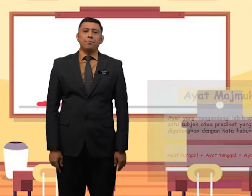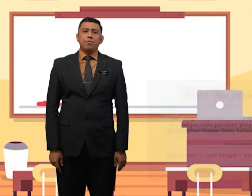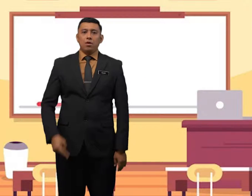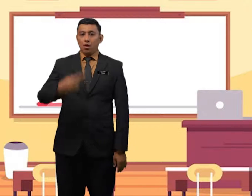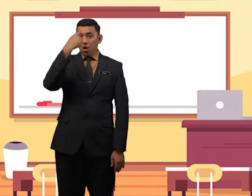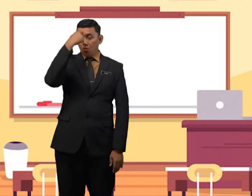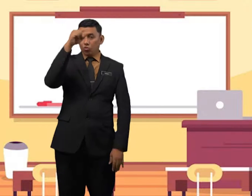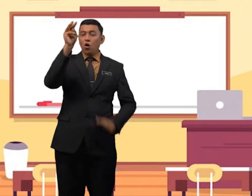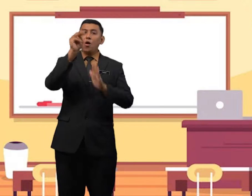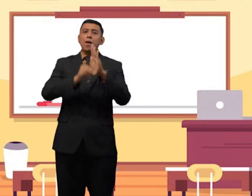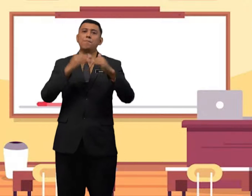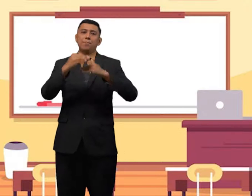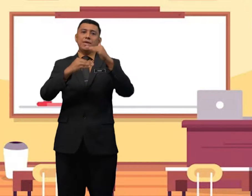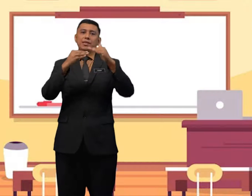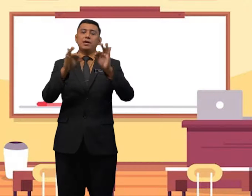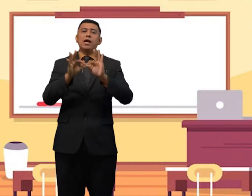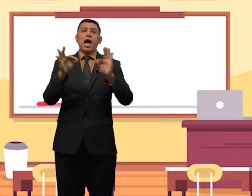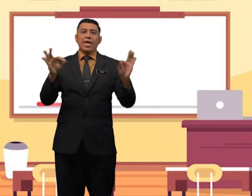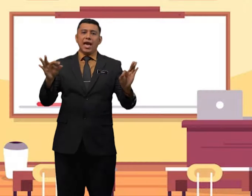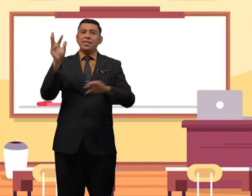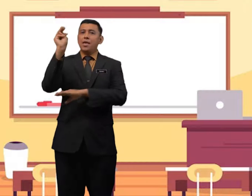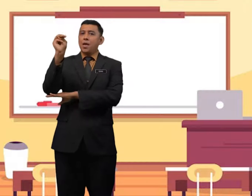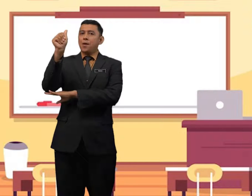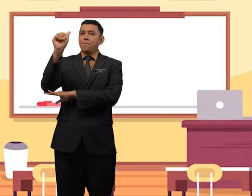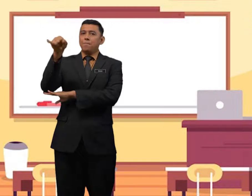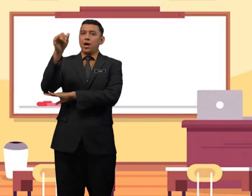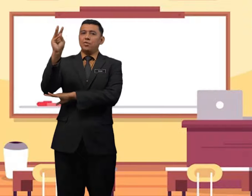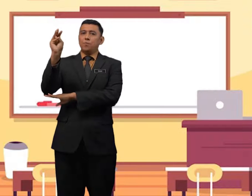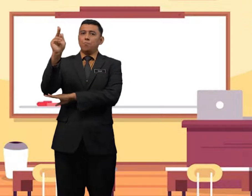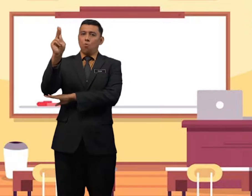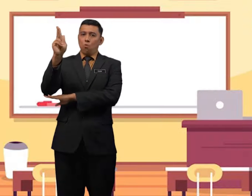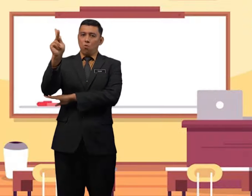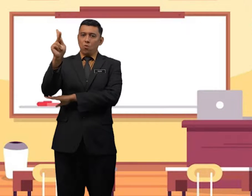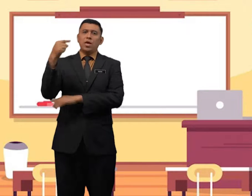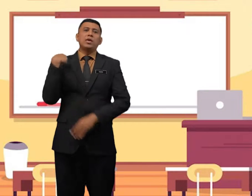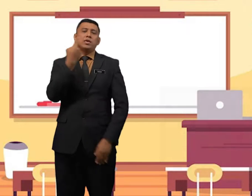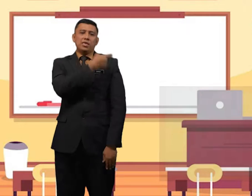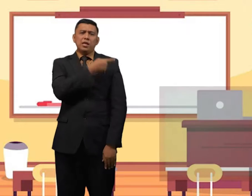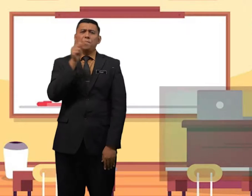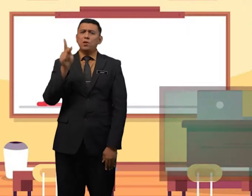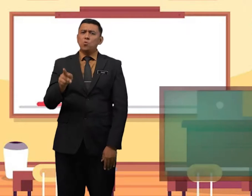Untuk membina ayat majmuk, kita perlu